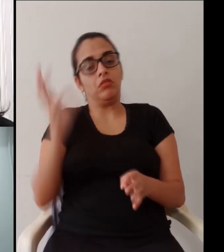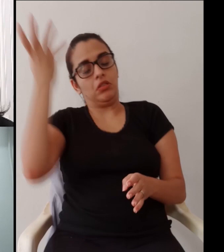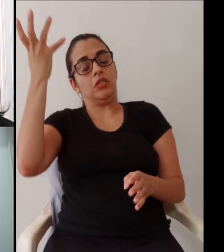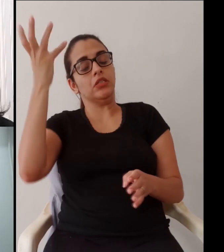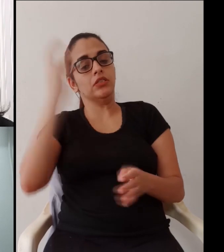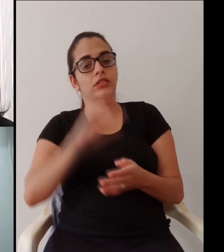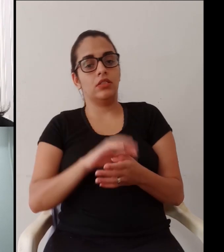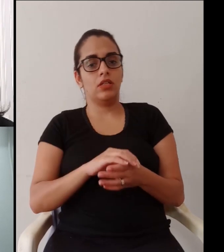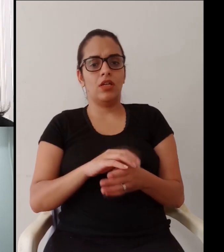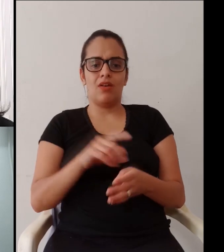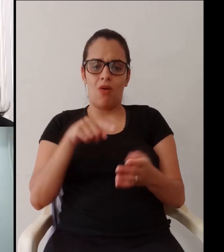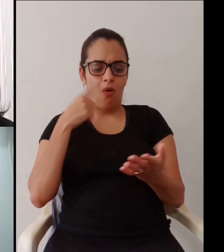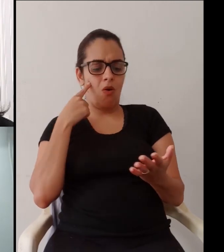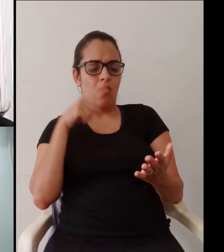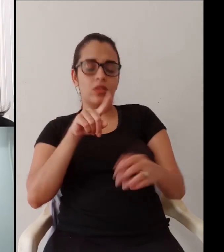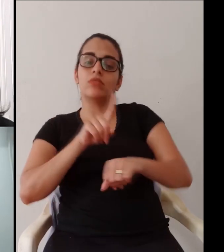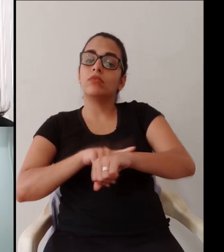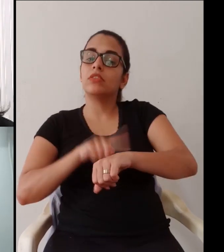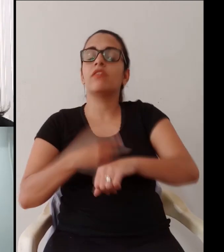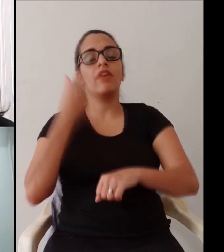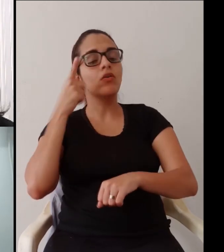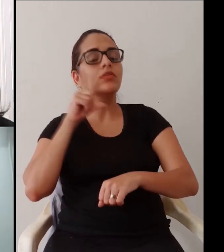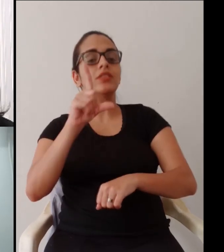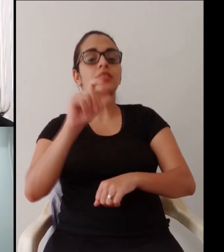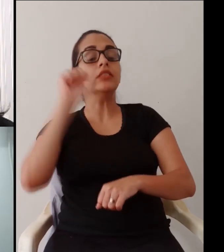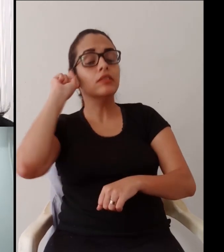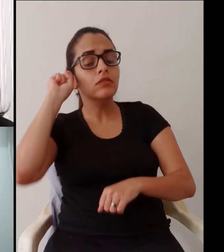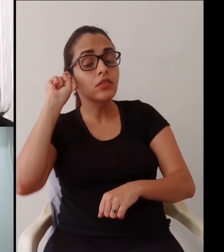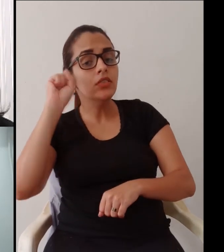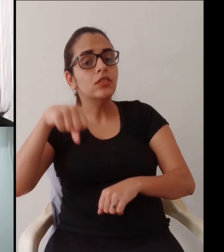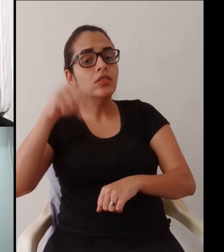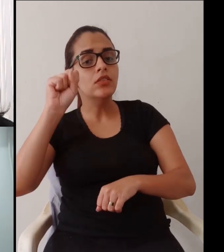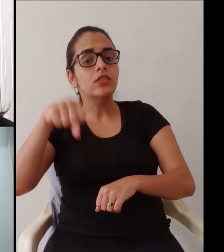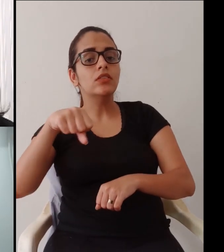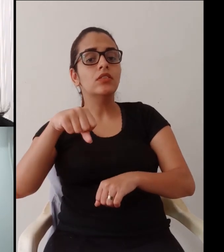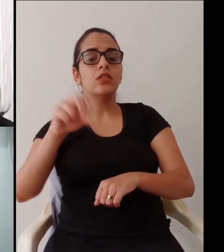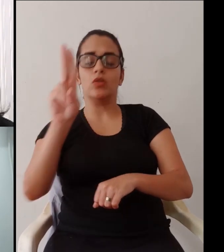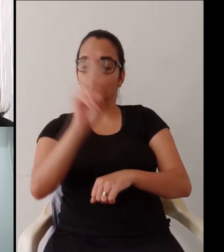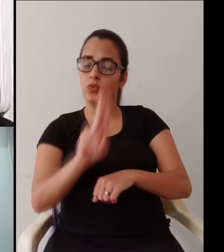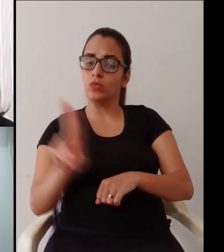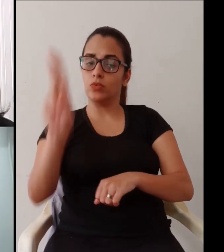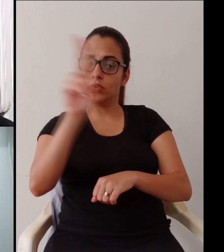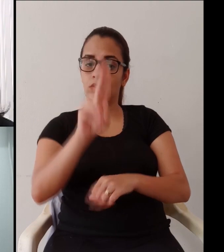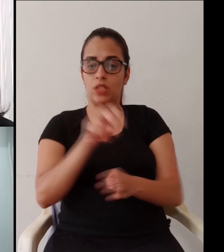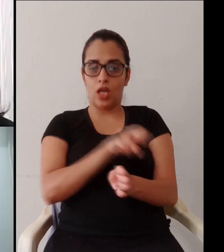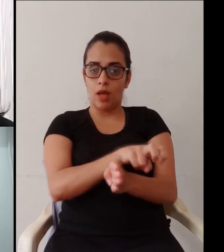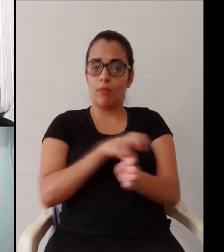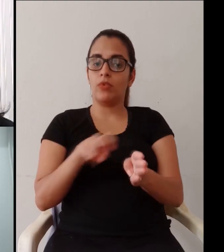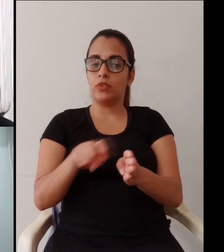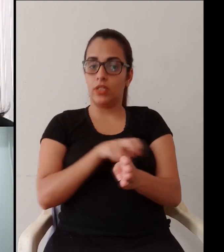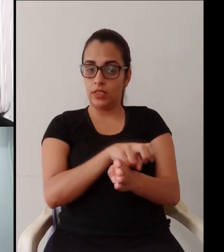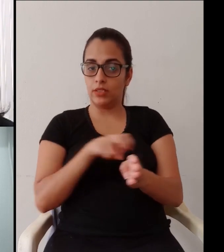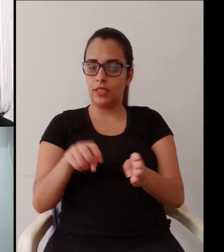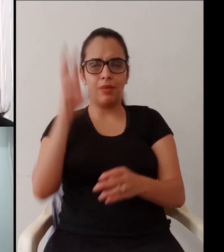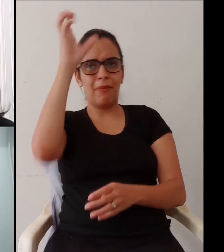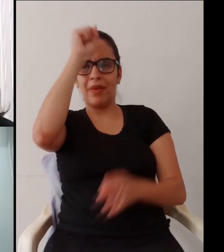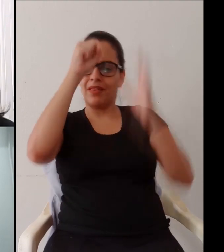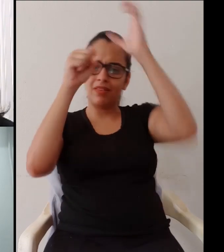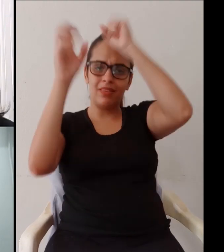muito grande, que não necessariamente acontece nas outras modalidades. Mas, aí, eu falo, olha, otimize seu tempo, você vai